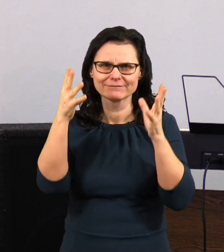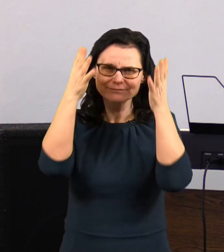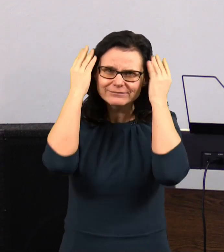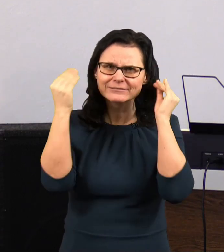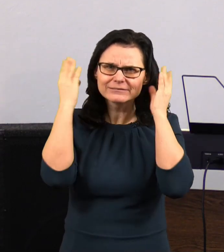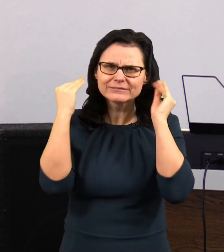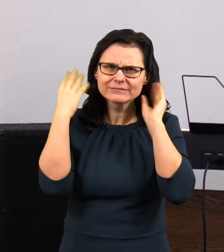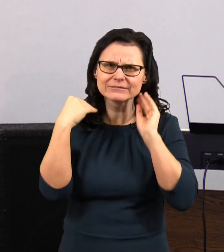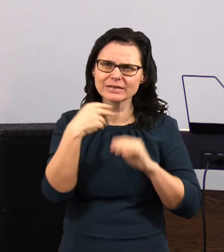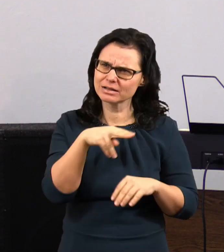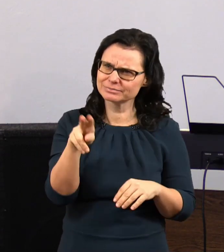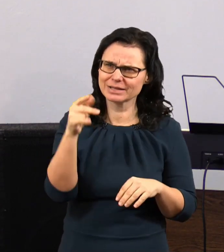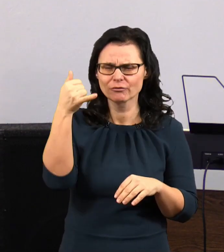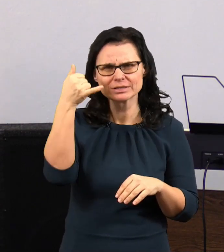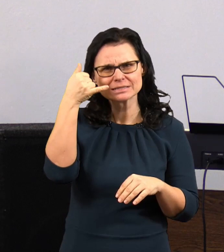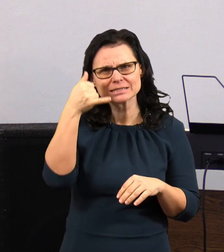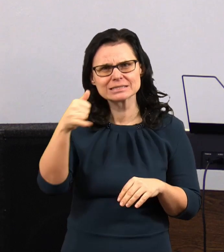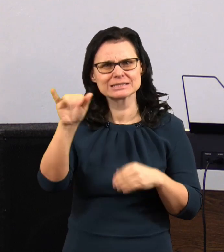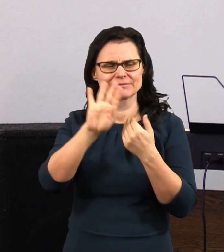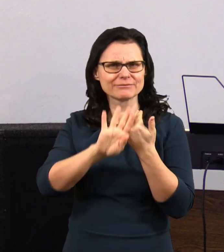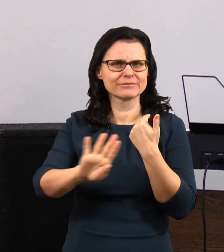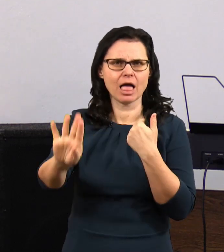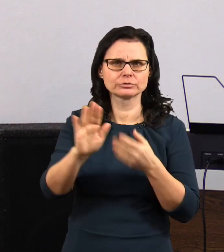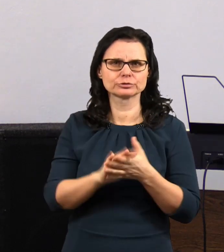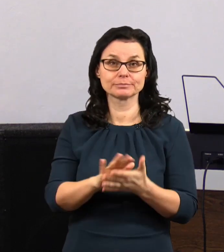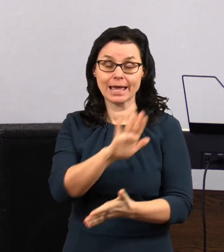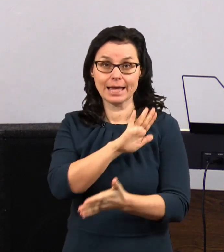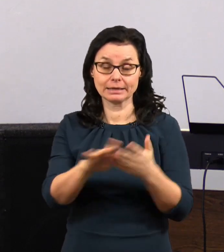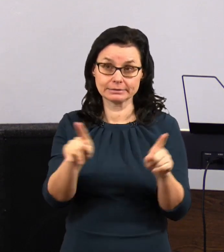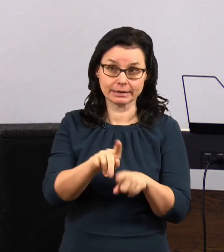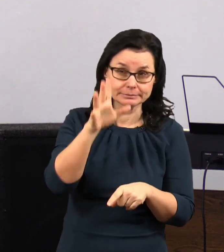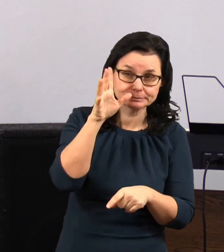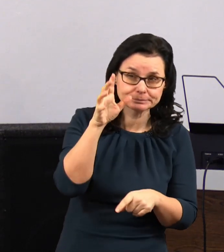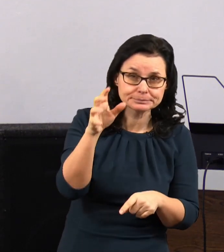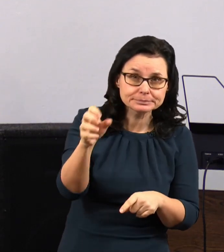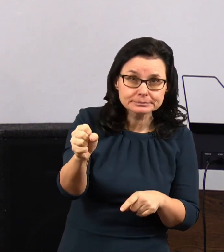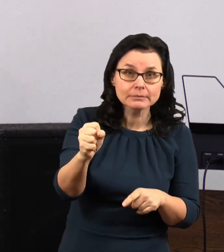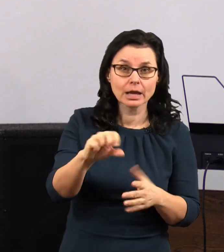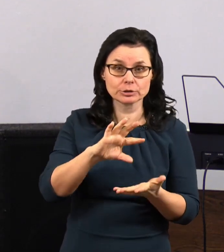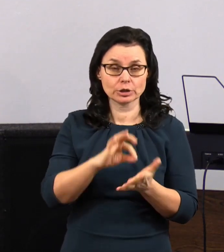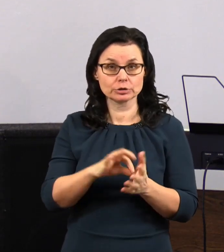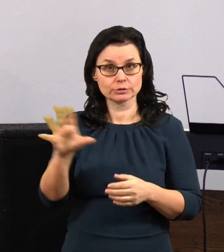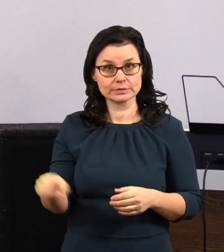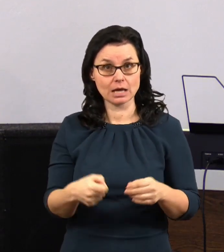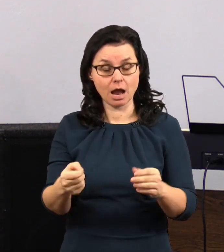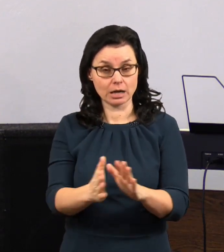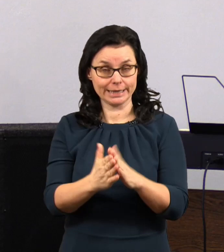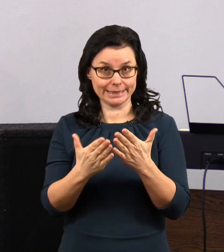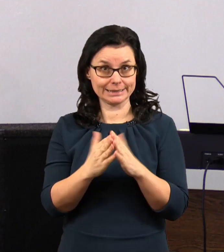A to bylo takové zvláštní na něm. A hned jsme si všimli také to, že když vzal do ruky knihu,